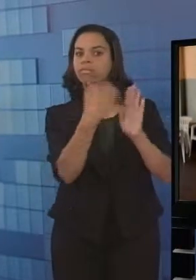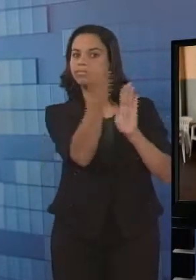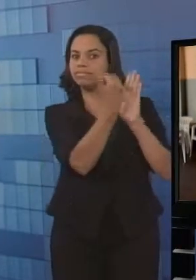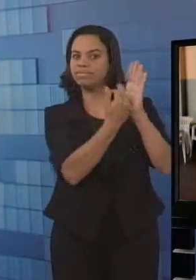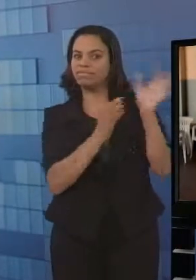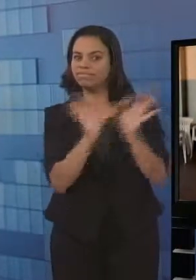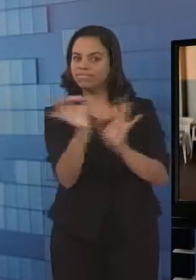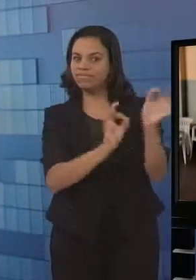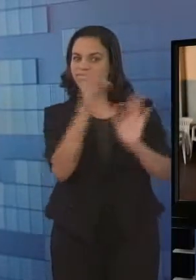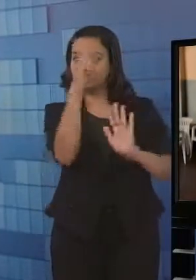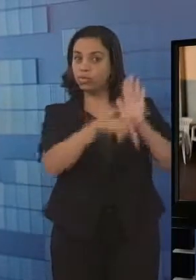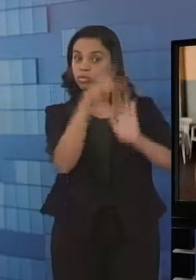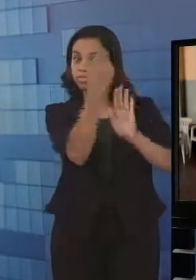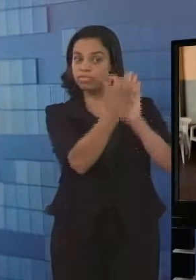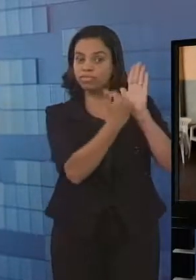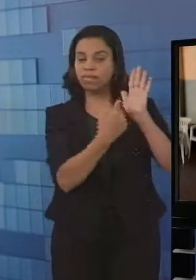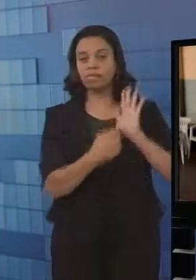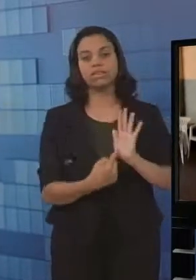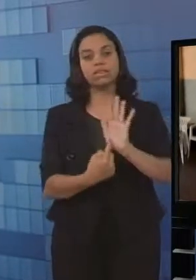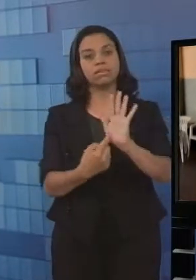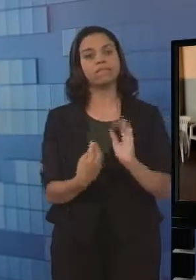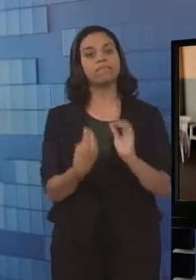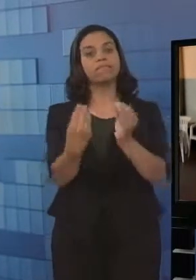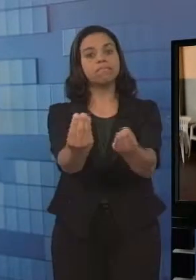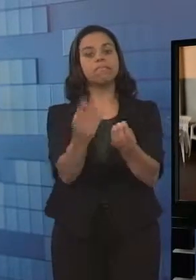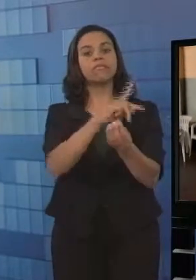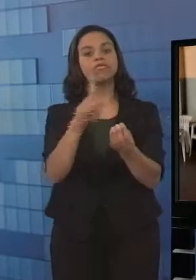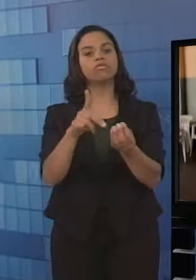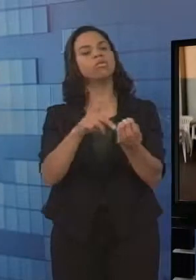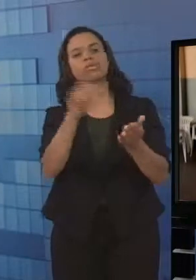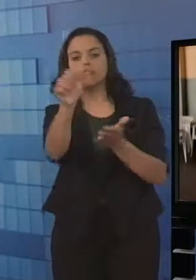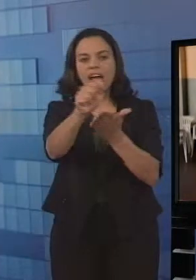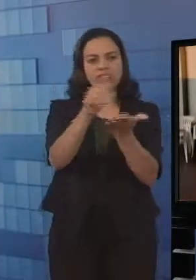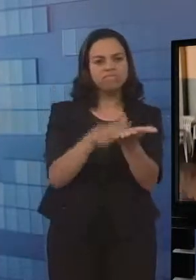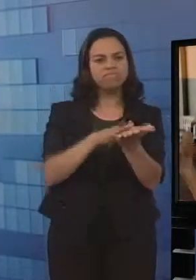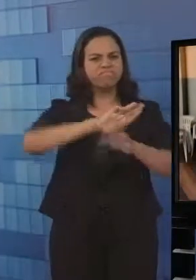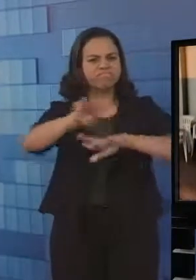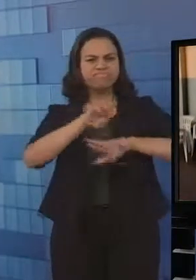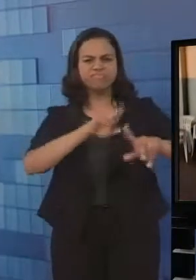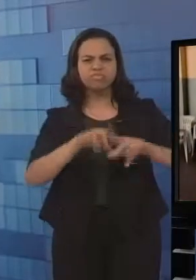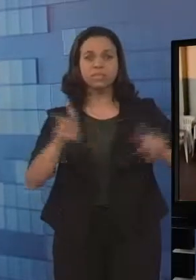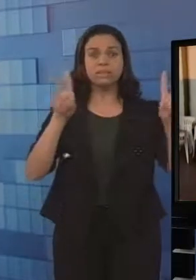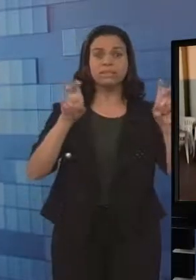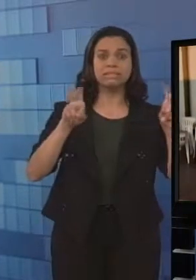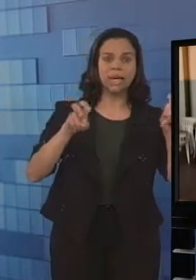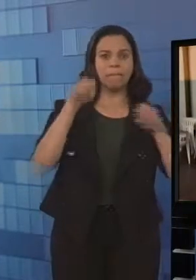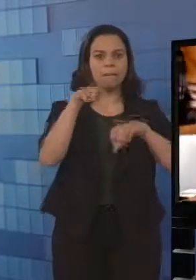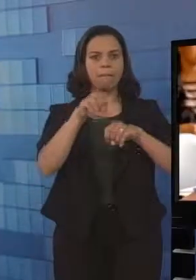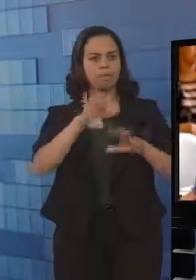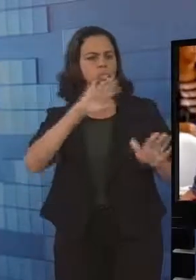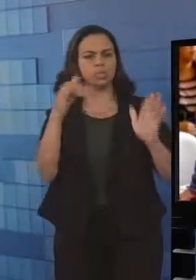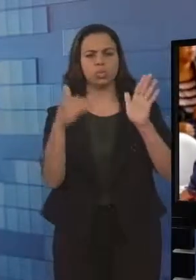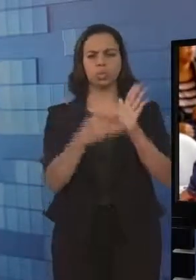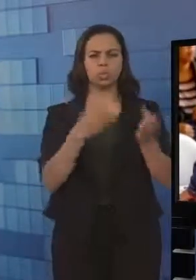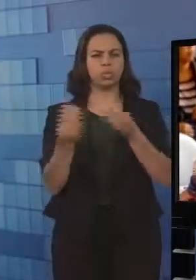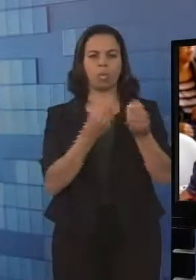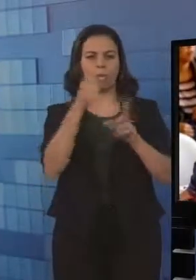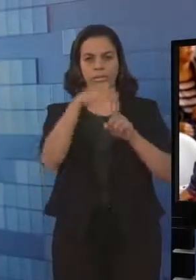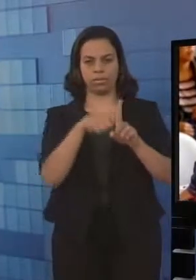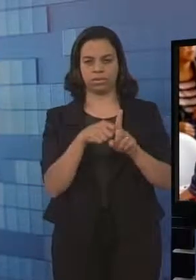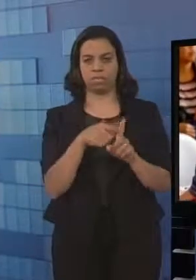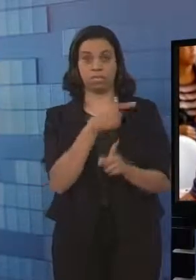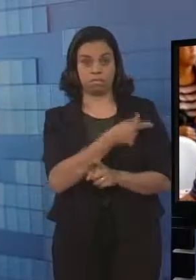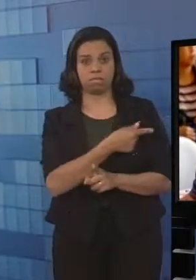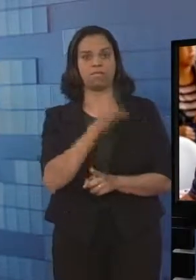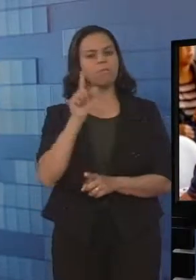planejamento em que ele tem tudo o que ele vai trabalhar durante esse mês até o retorno dele. Roseli é